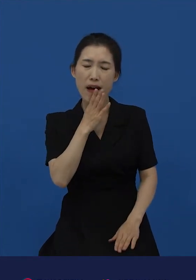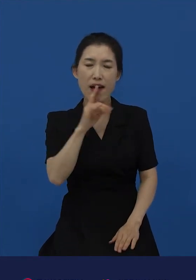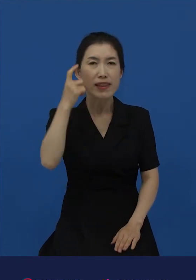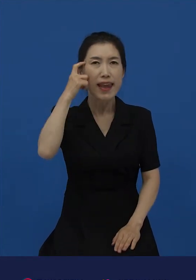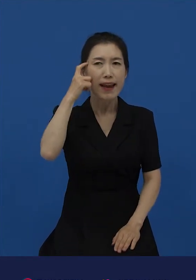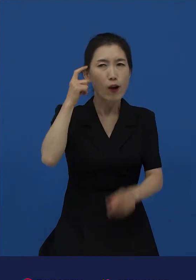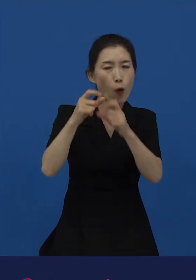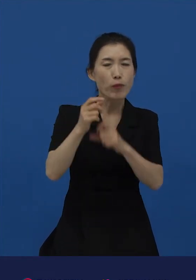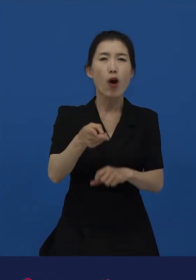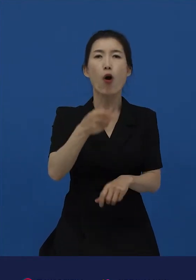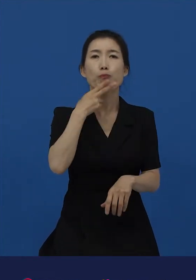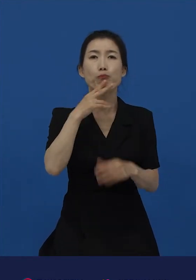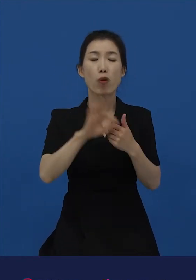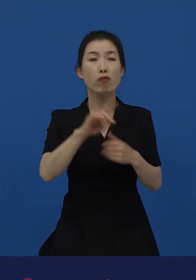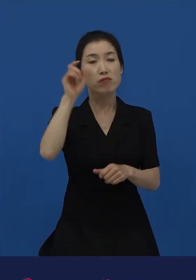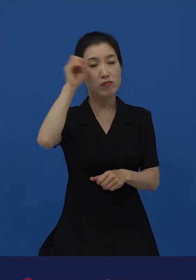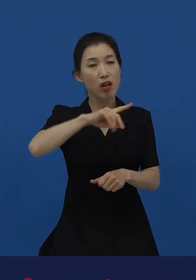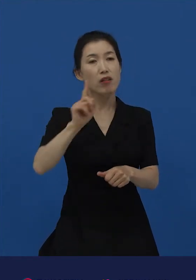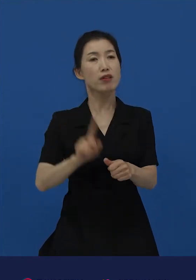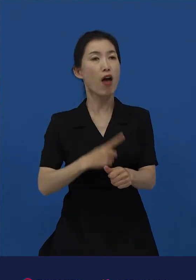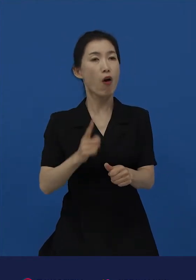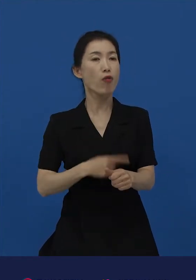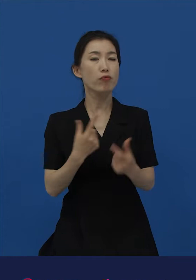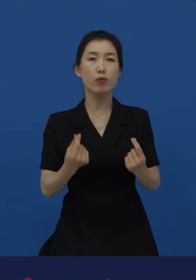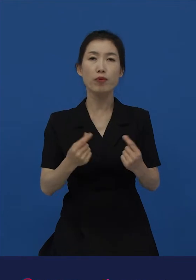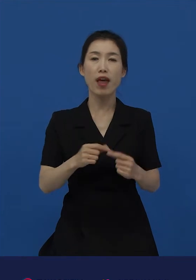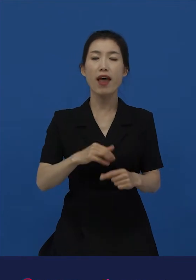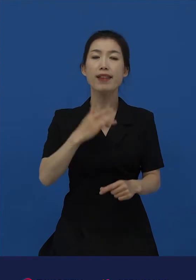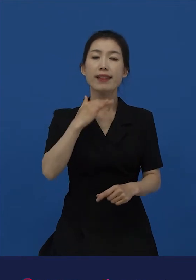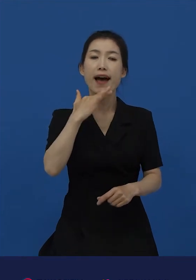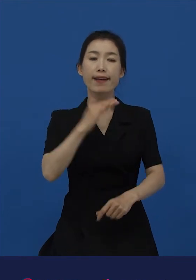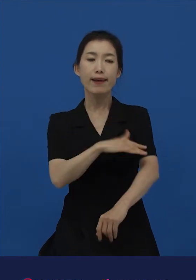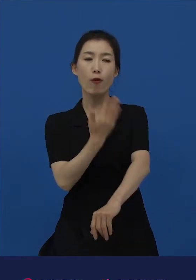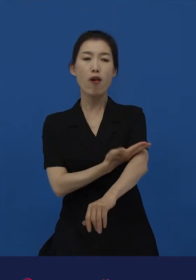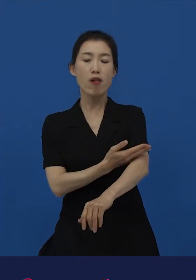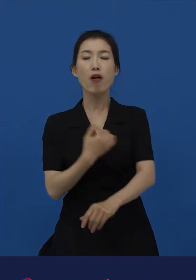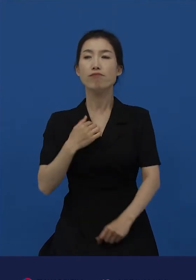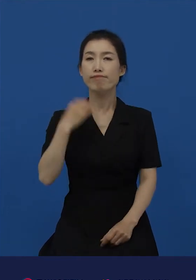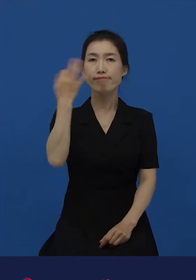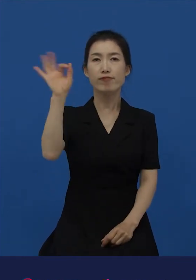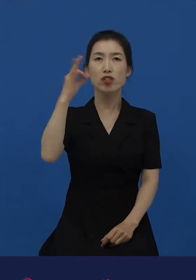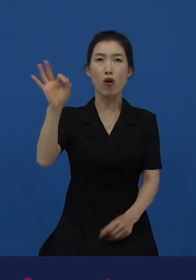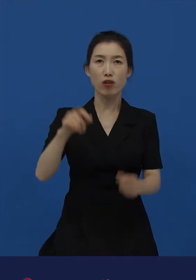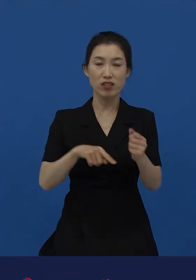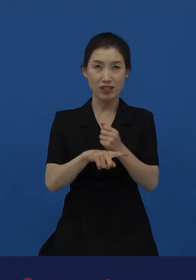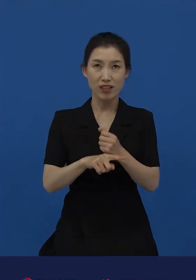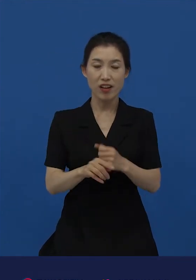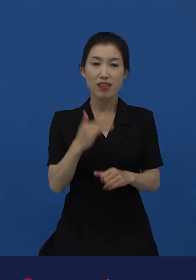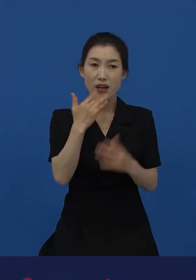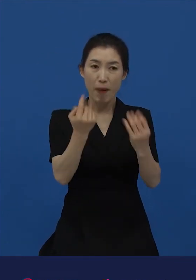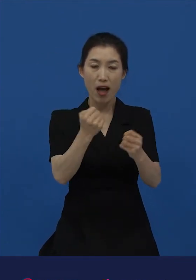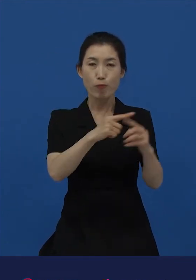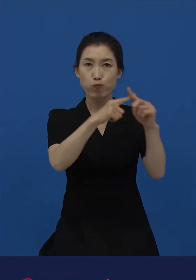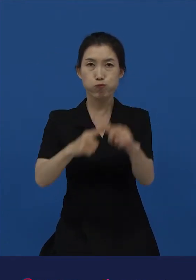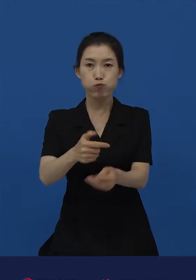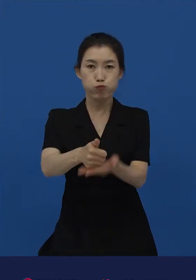누구나 쉽게 연령권력을 너무나 자연스러운 것으로 인정하게 되고 그 결과 우리가 원치 않는